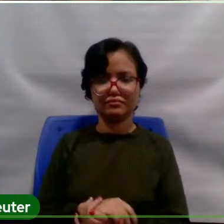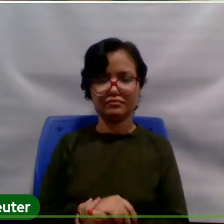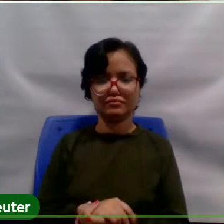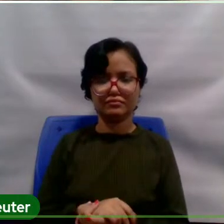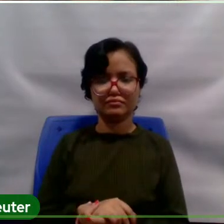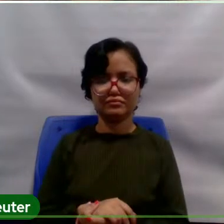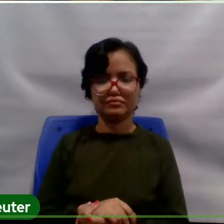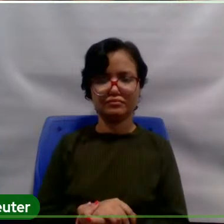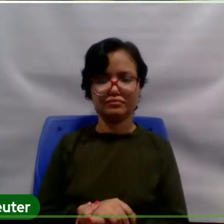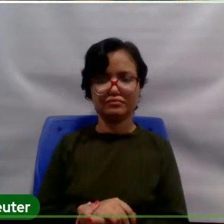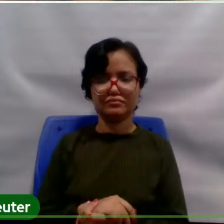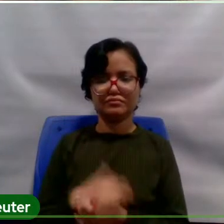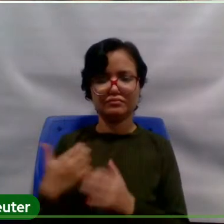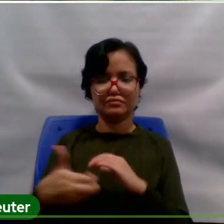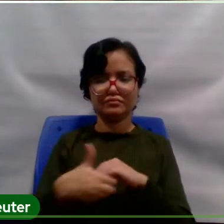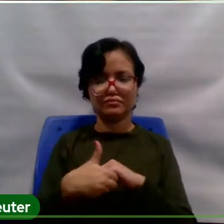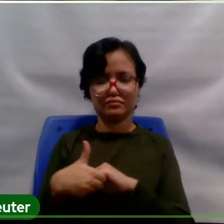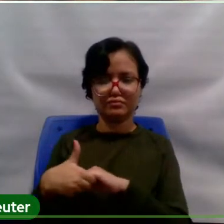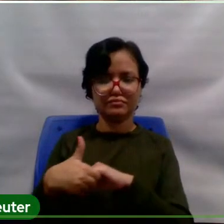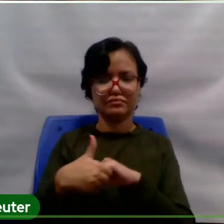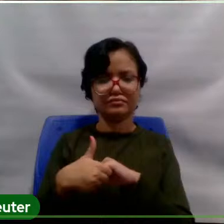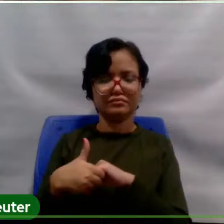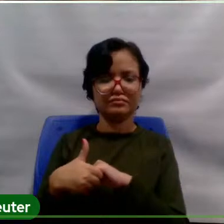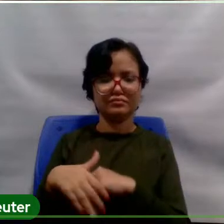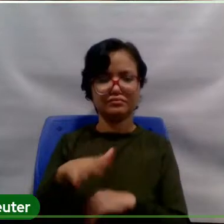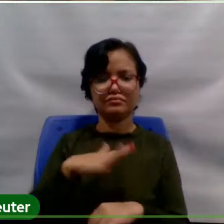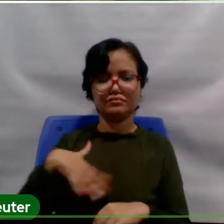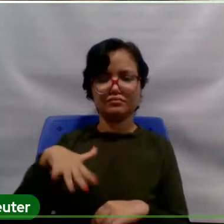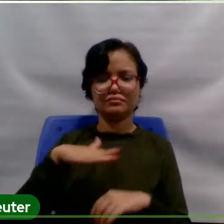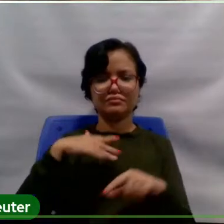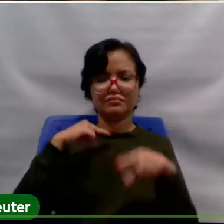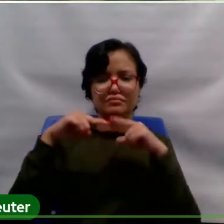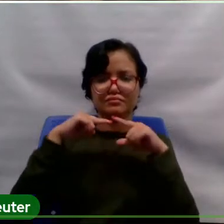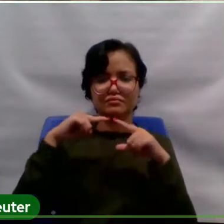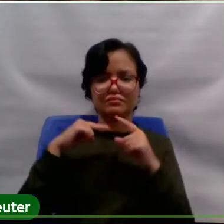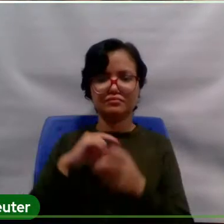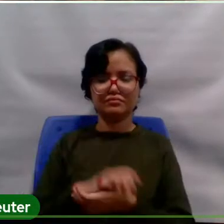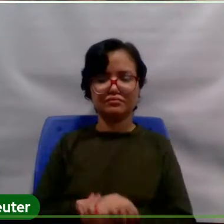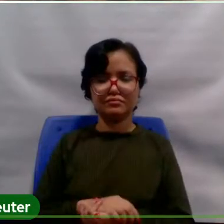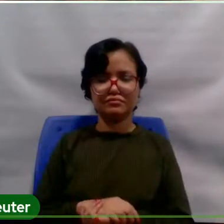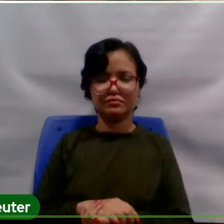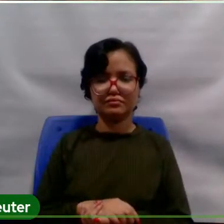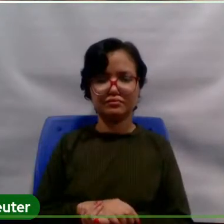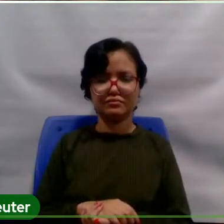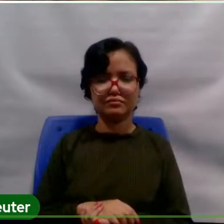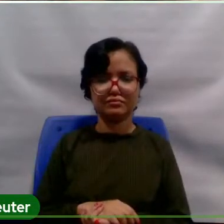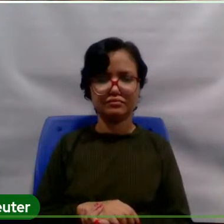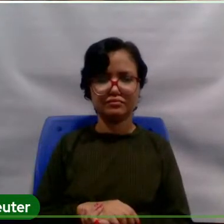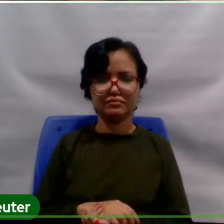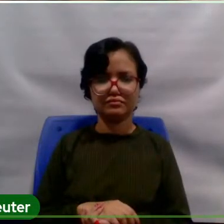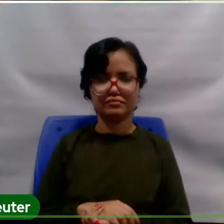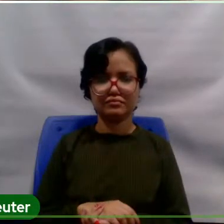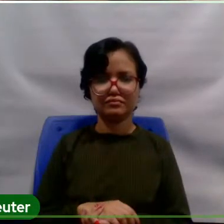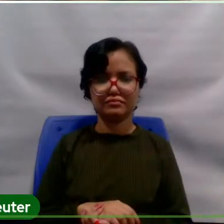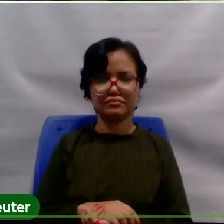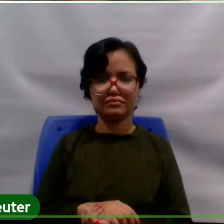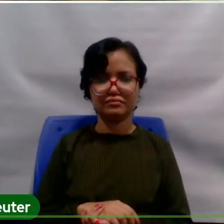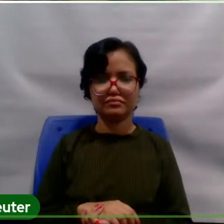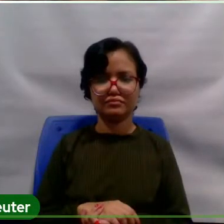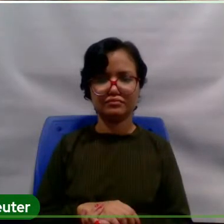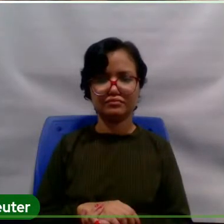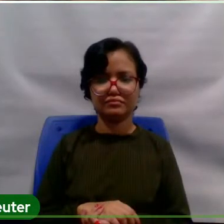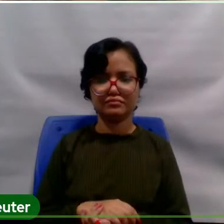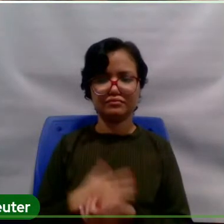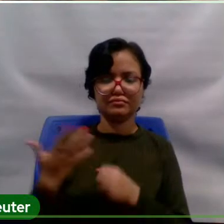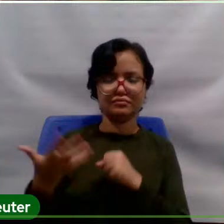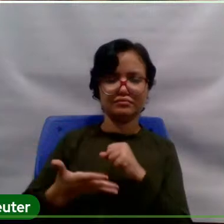a colaboração também no espaço de discussão, através da mediação ou através da